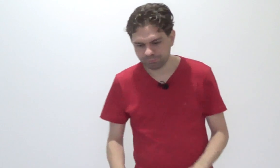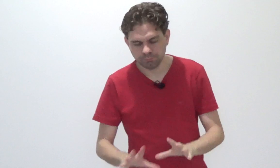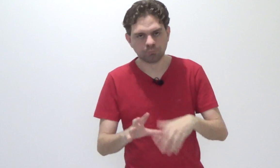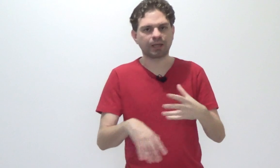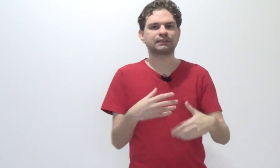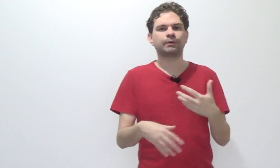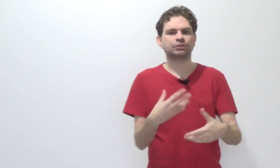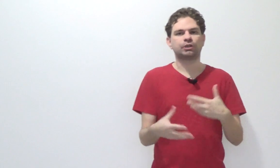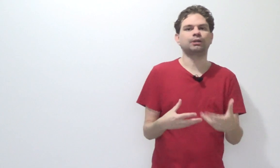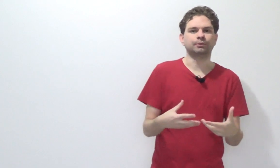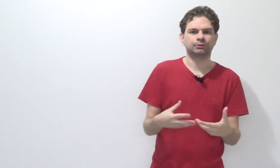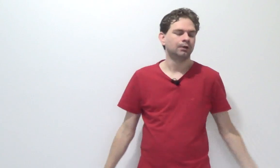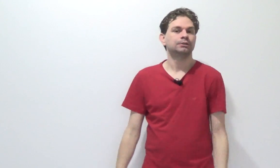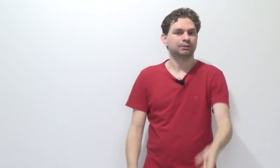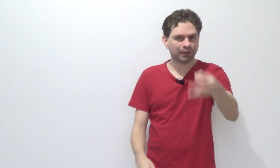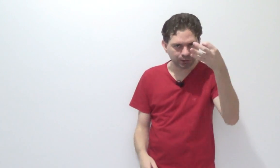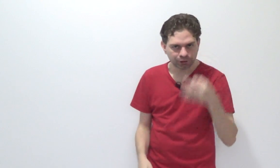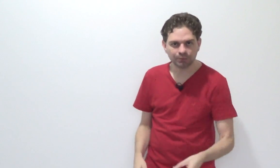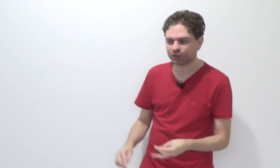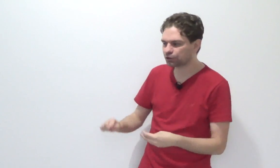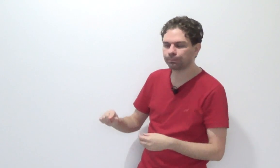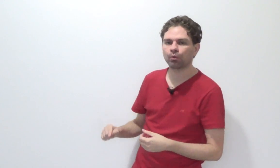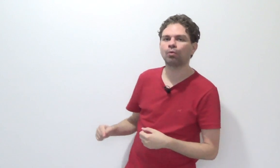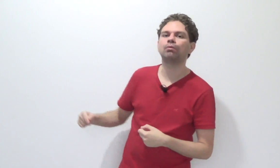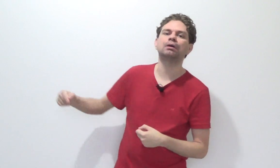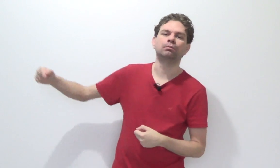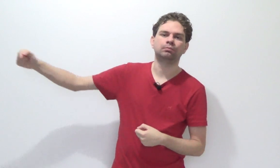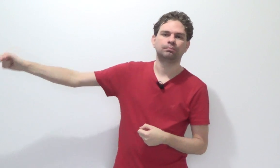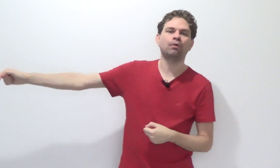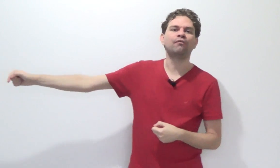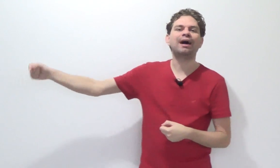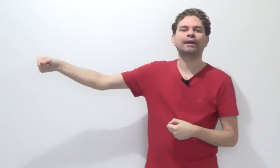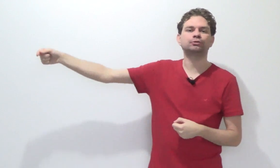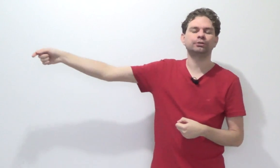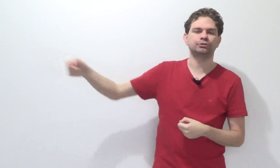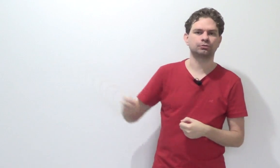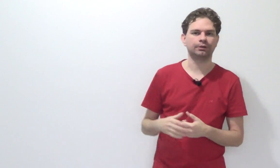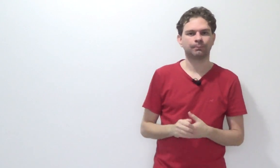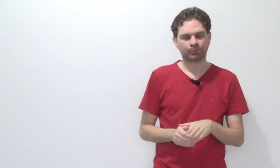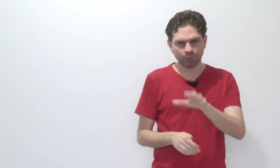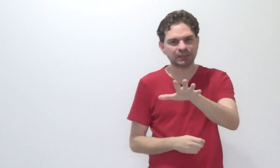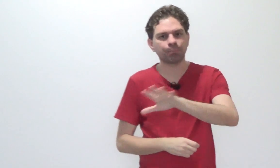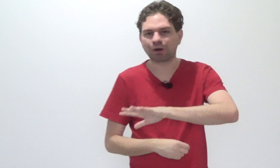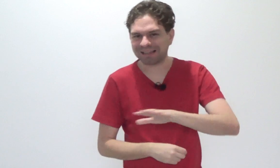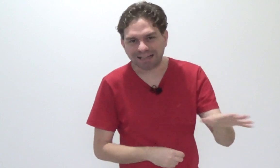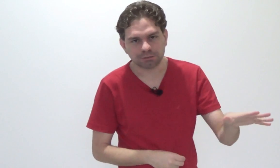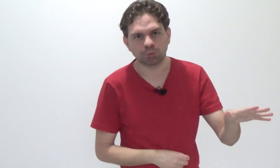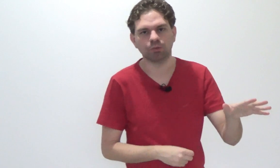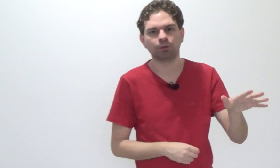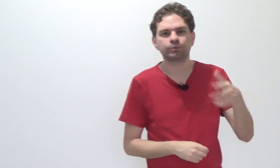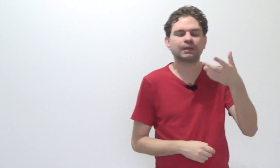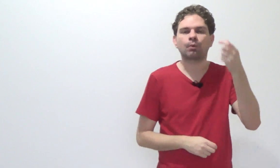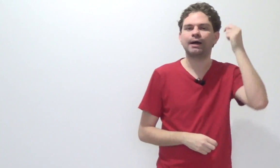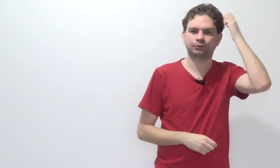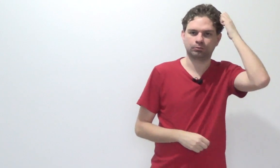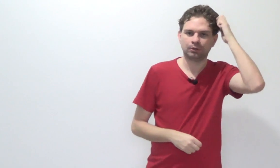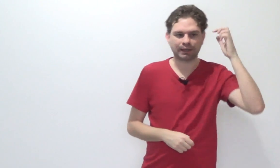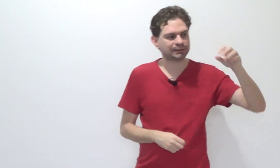O que que são esses crimes? São aqueles crimes que se prolongam por várias jurisdições. Um exemplo clássico, o sequestro. O cara